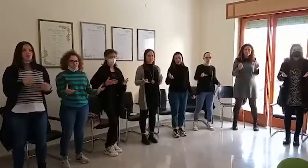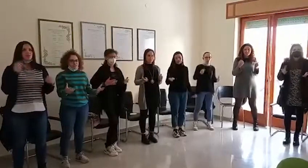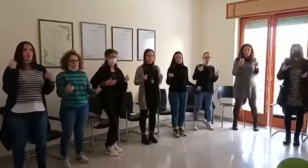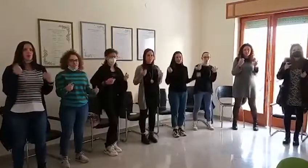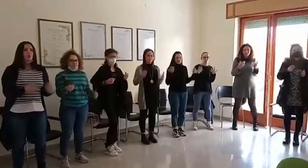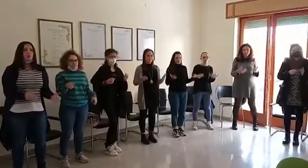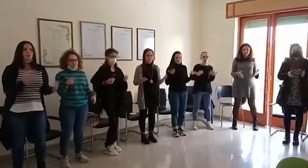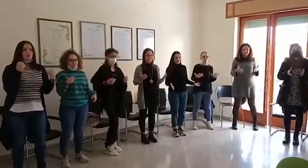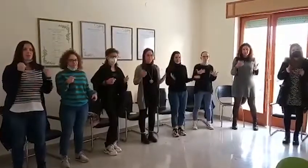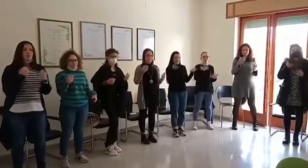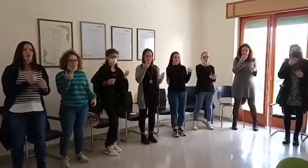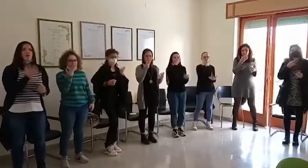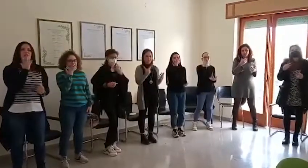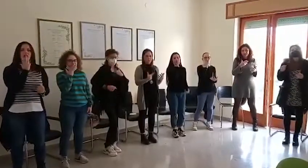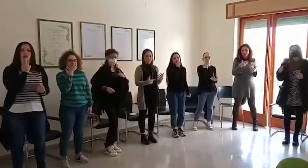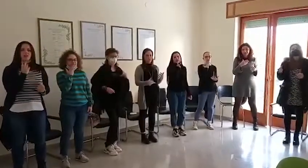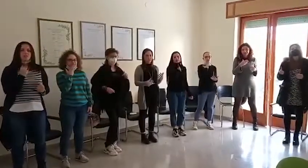ovvero trasmessi nella lingua dei segni.